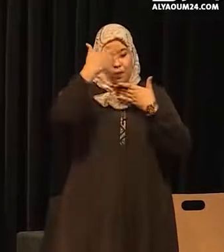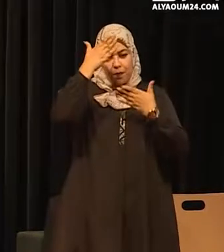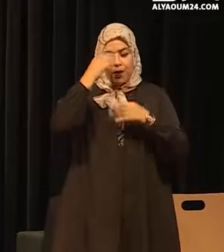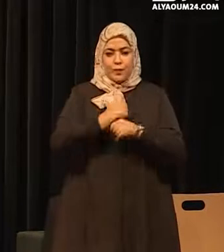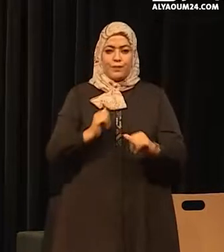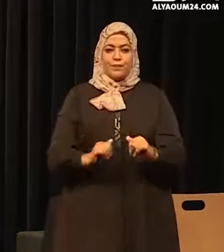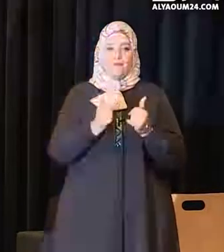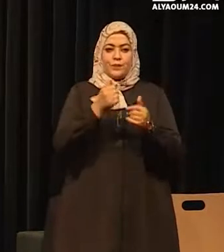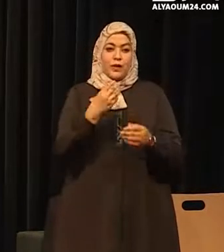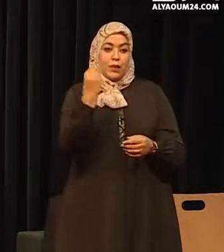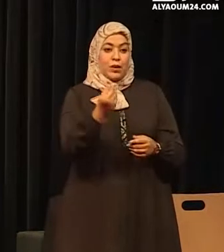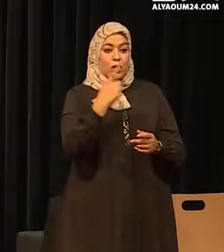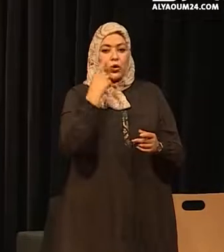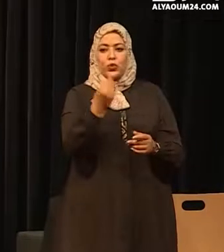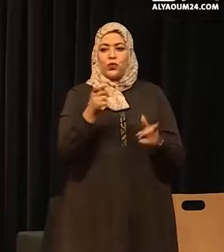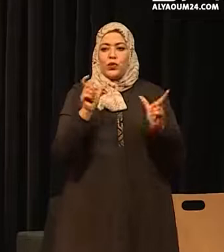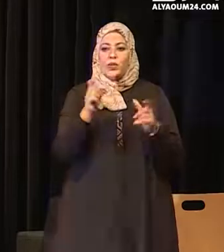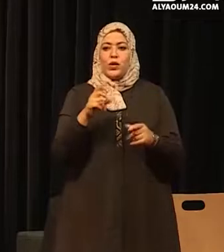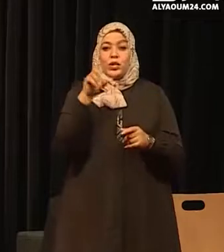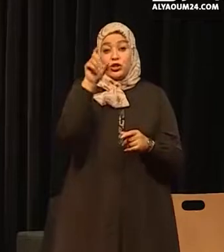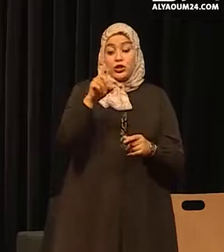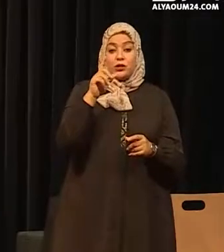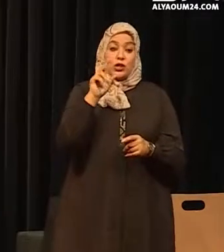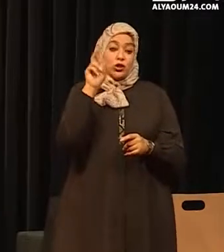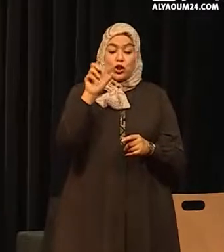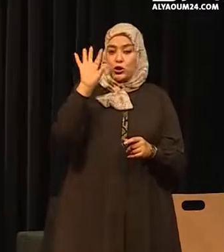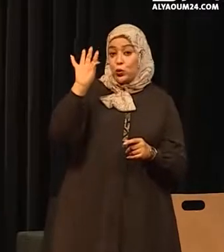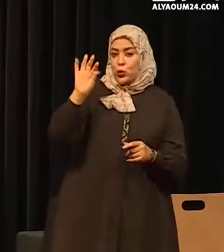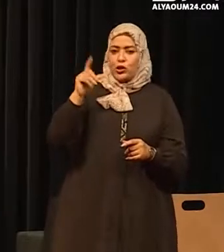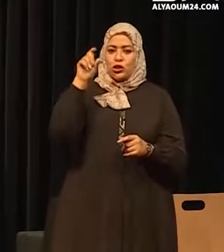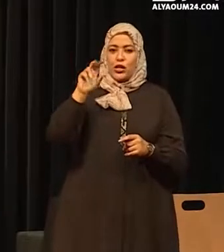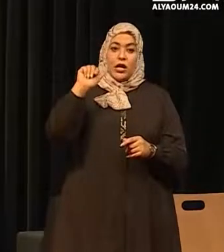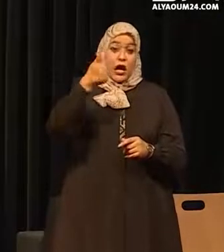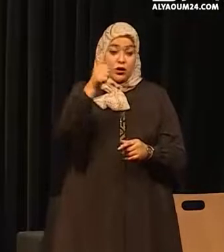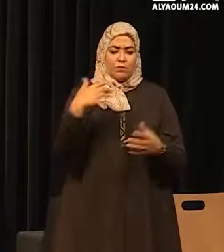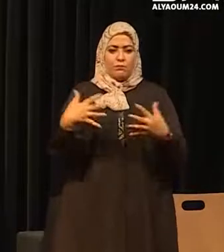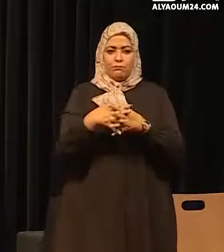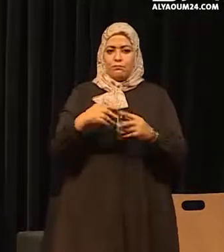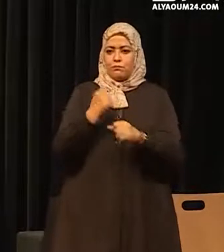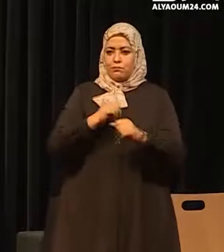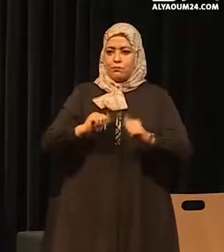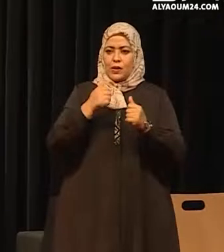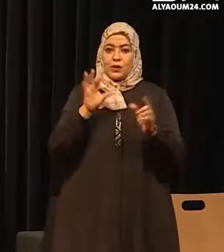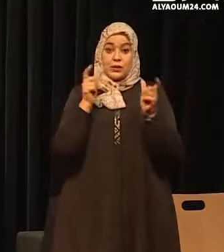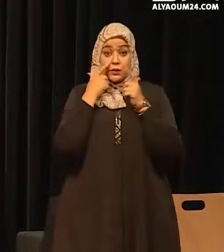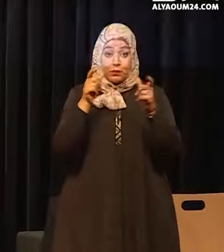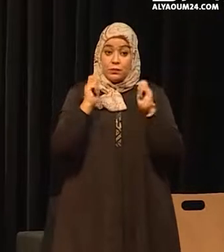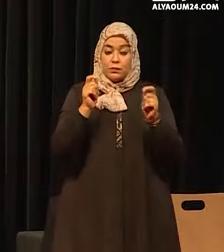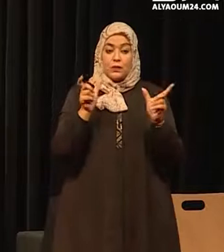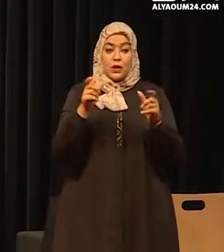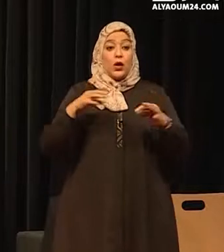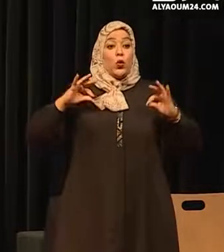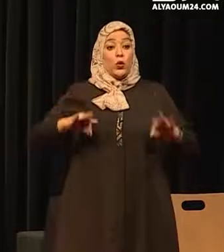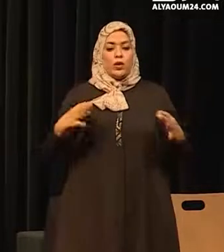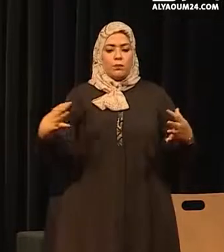حماية الطفولة فقد تم في شتنبر وأكتوبر من هذه السنة عقد اجتماعي مع اللجنة التقنية المنبتق على اللجنة